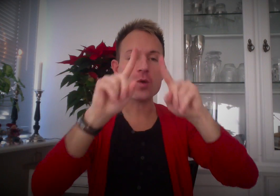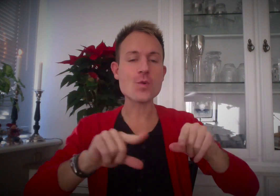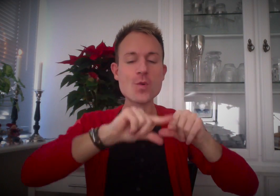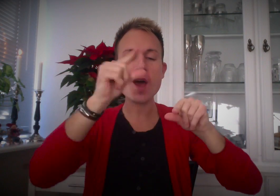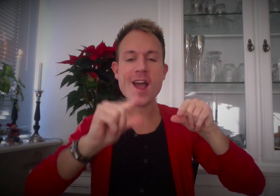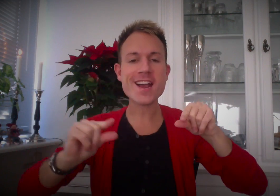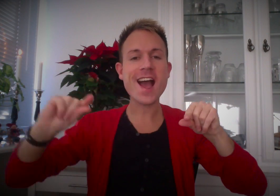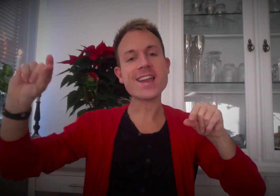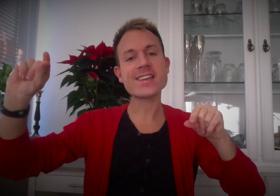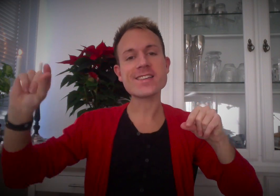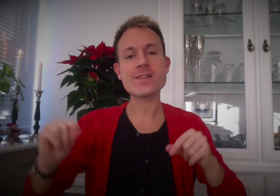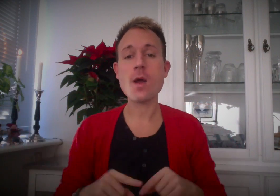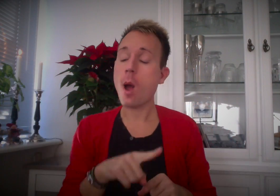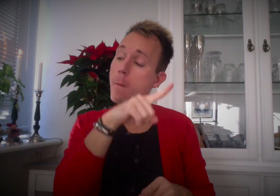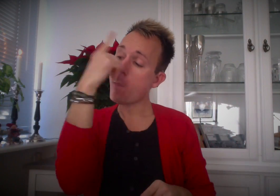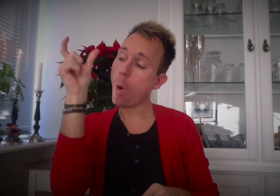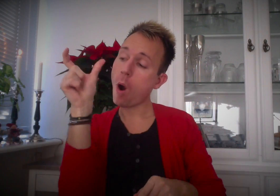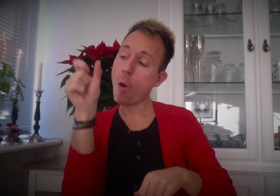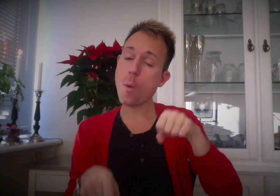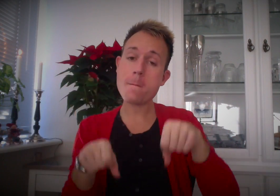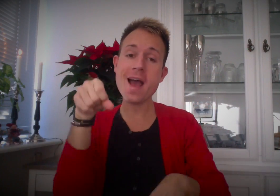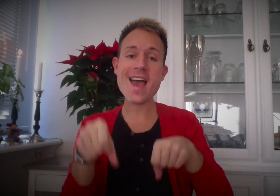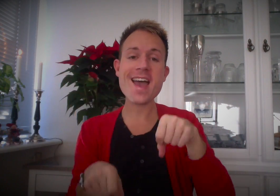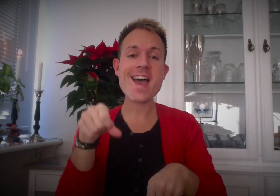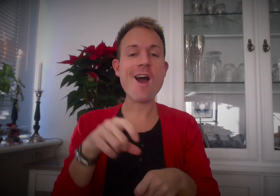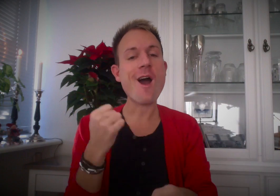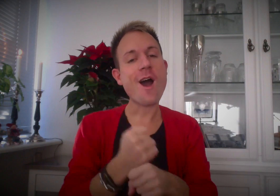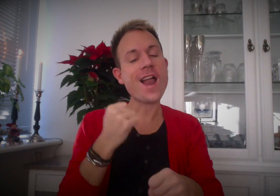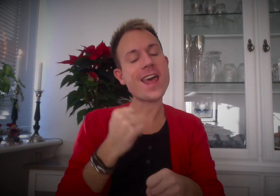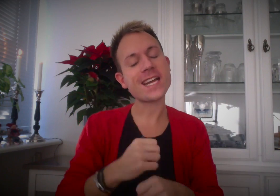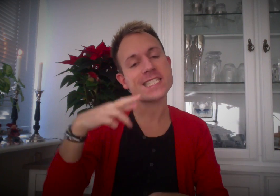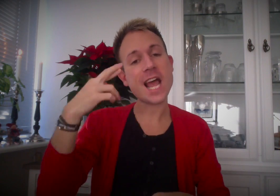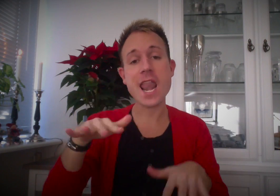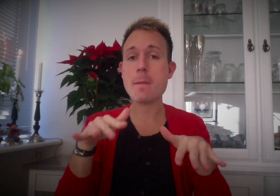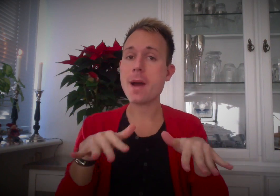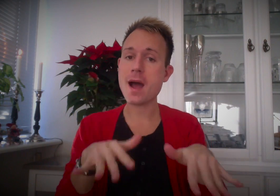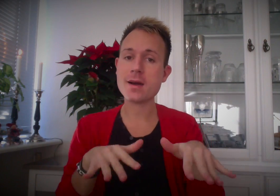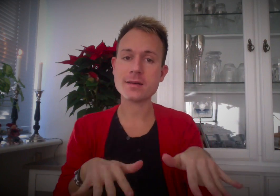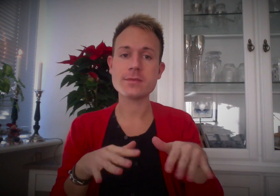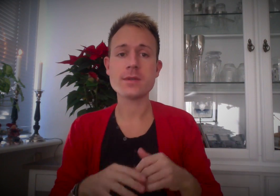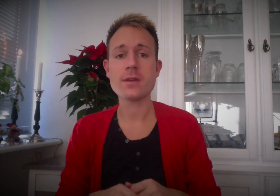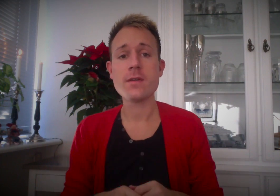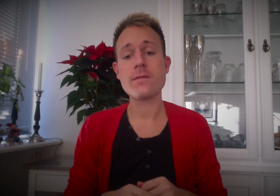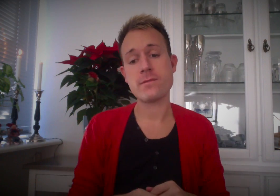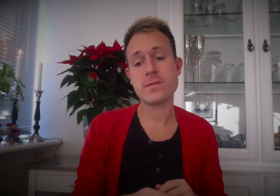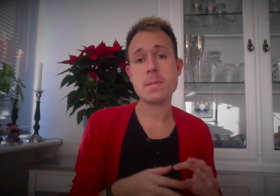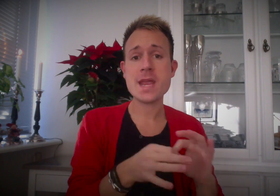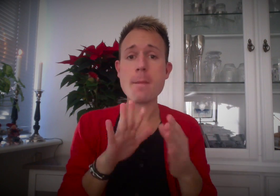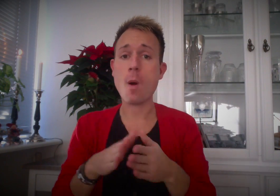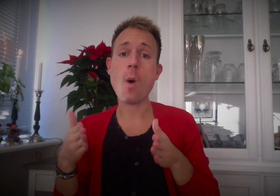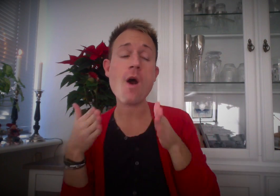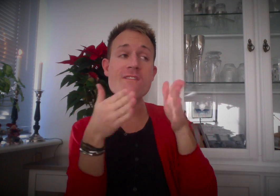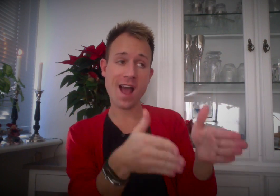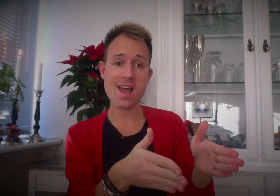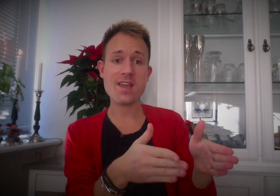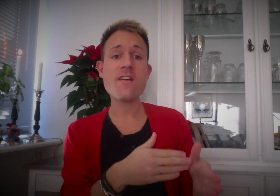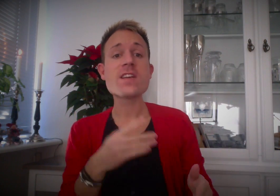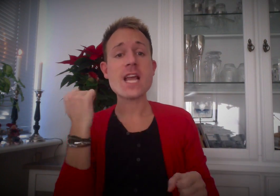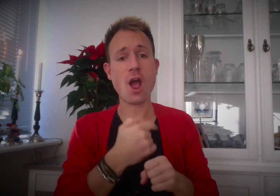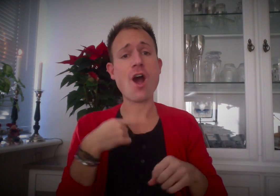julegræn Mor hun bærer, lever i salemang Familien er på vej, vi skal gøre